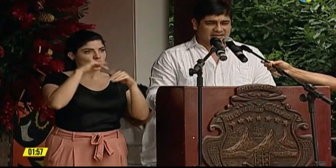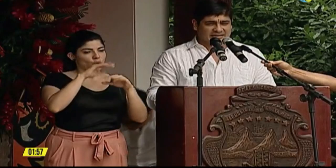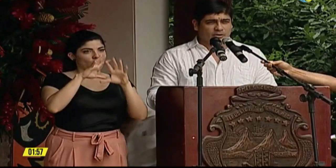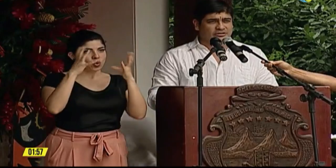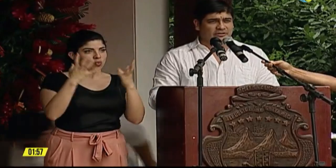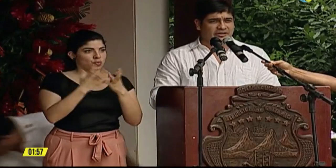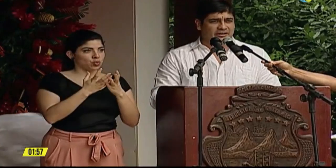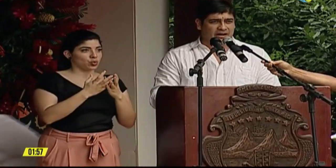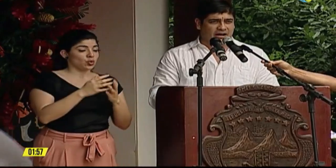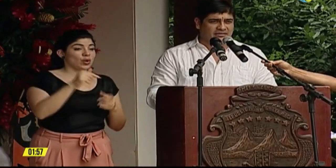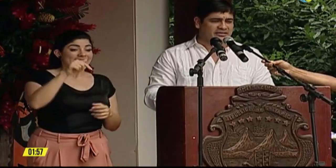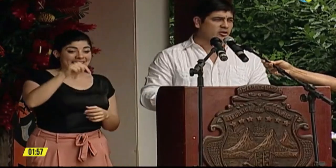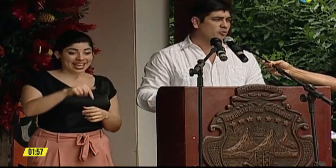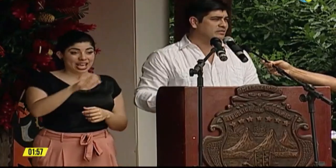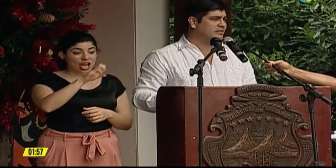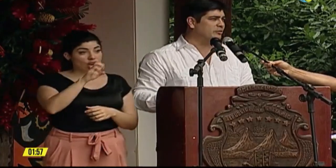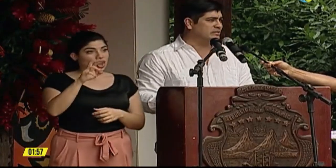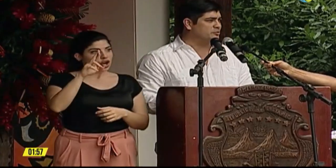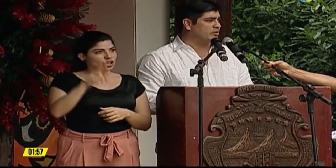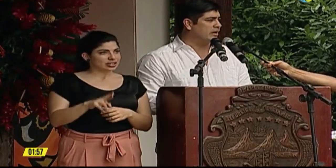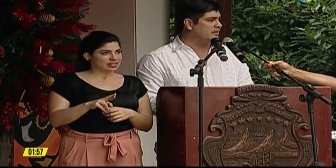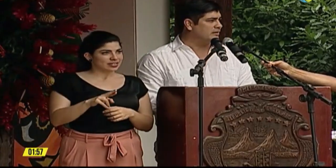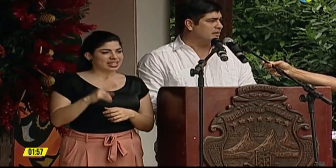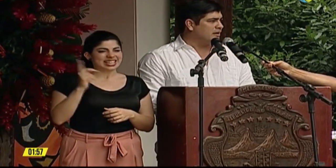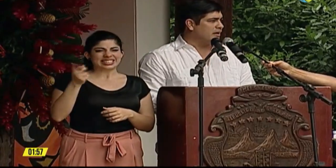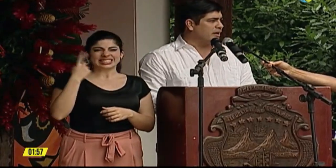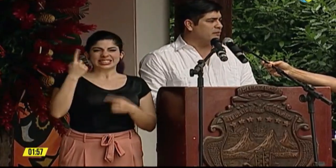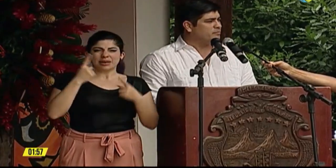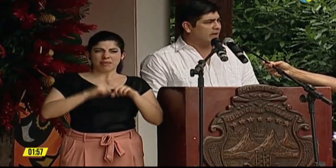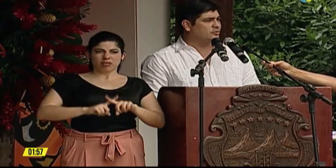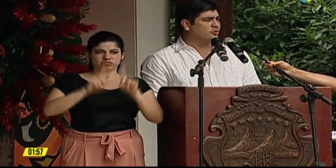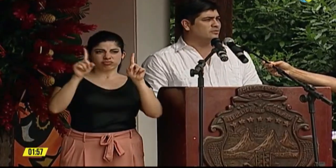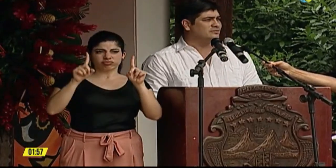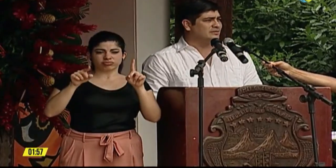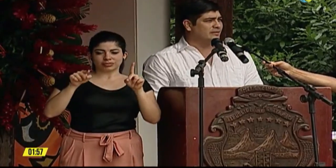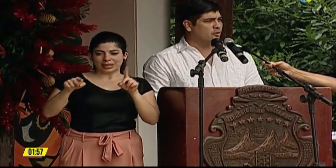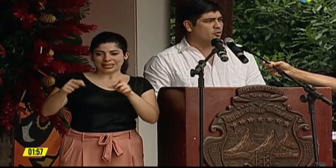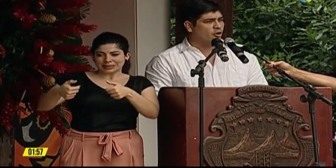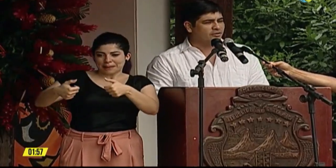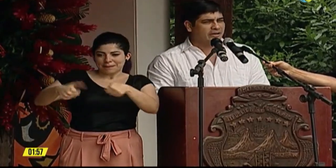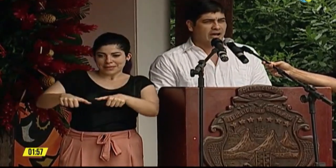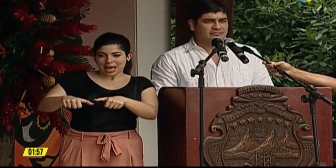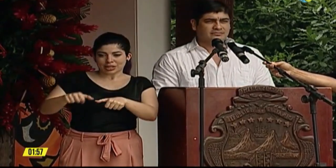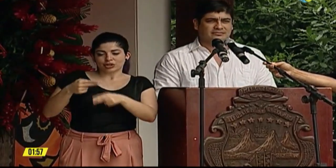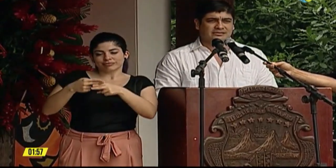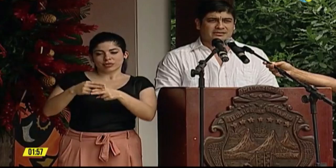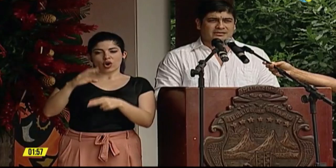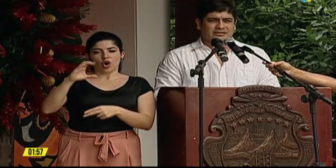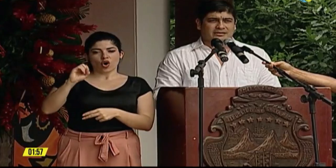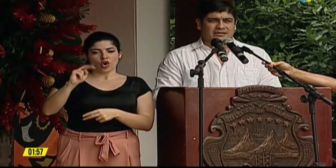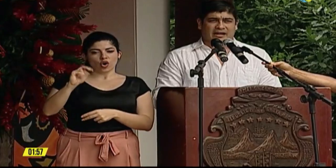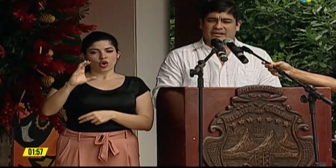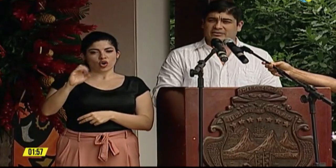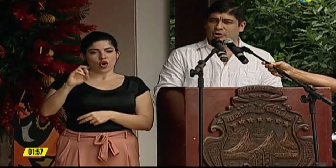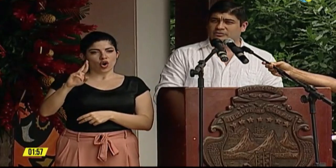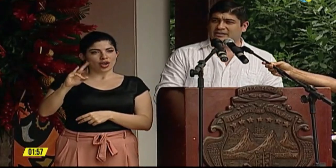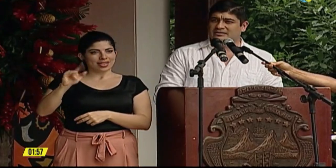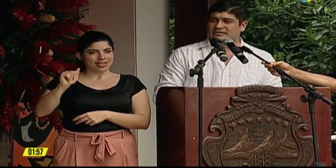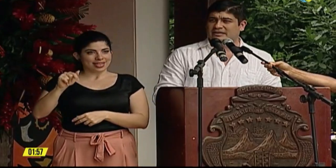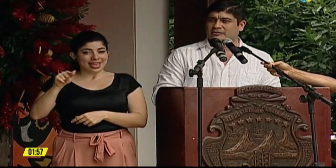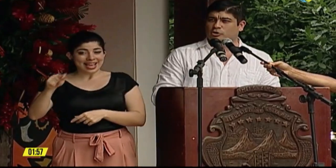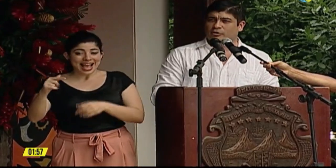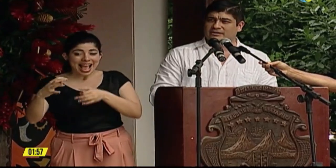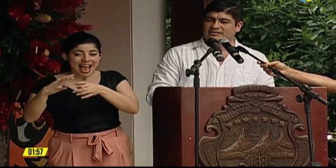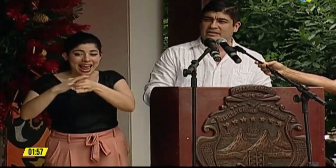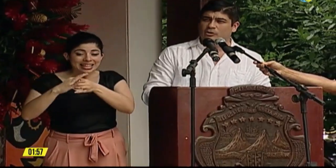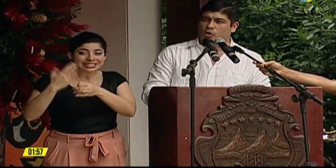Y es en Costa Rica, así como ha sido excepcional el pacto de Concordia, la anexión